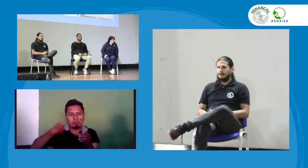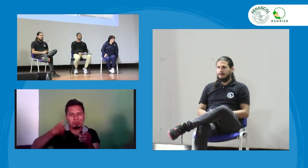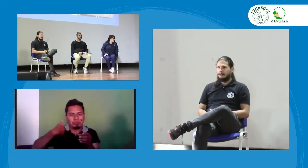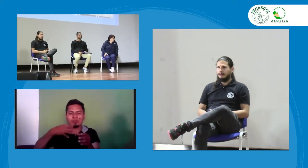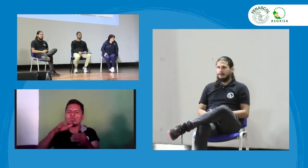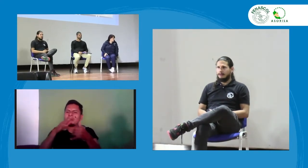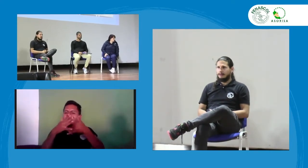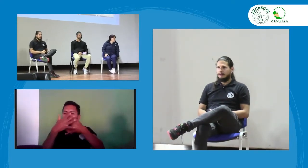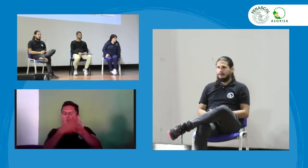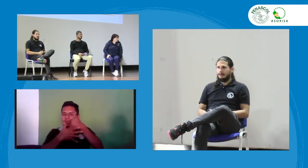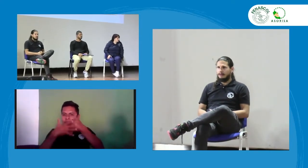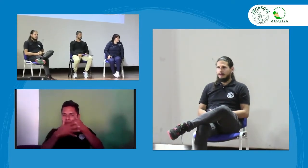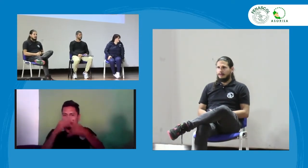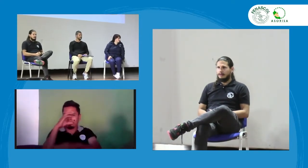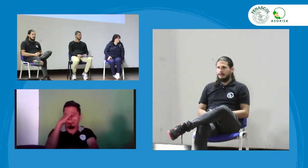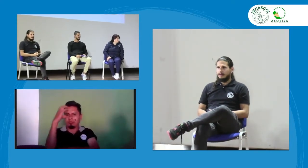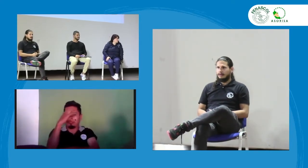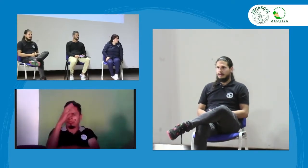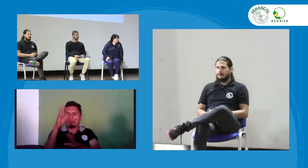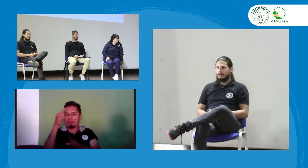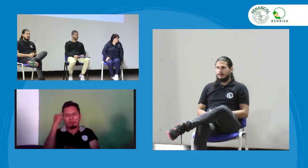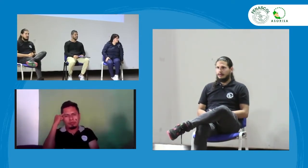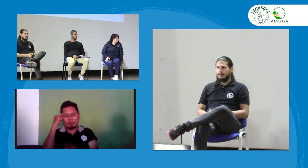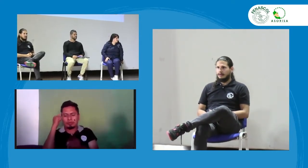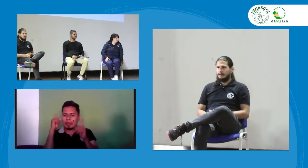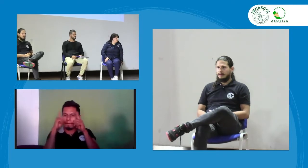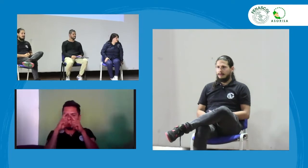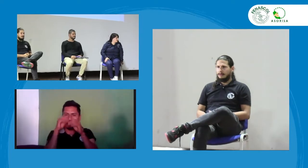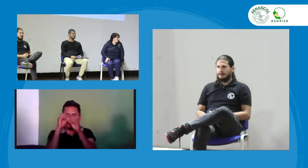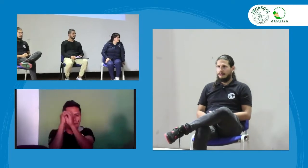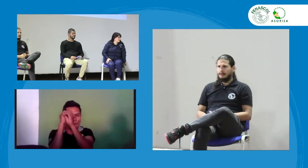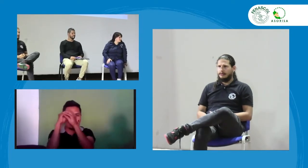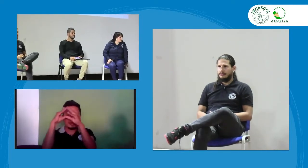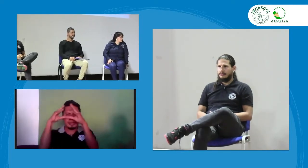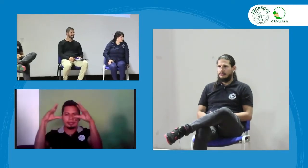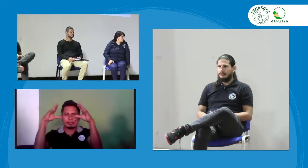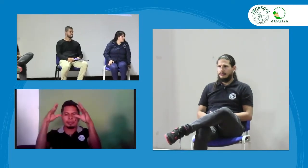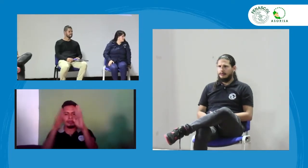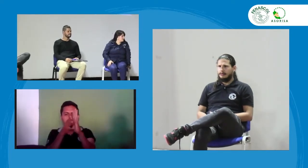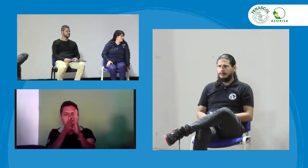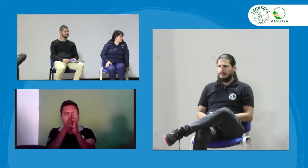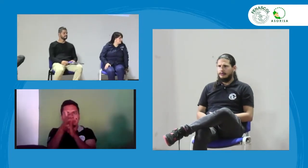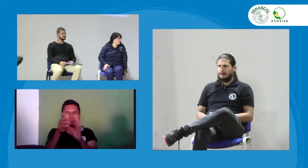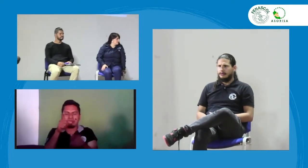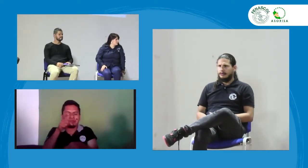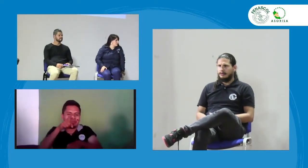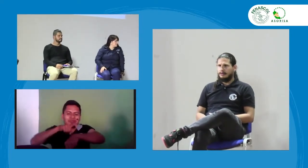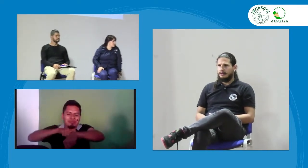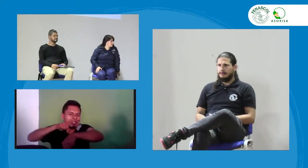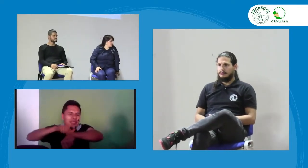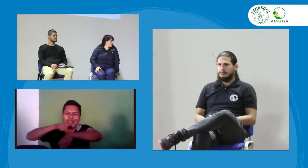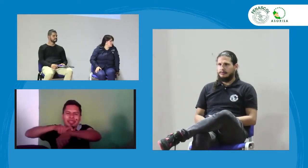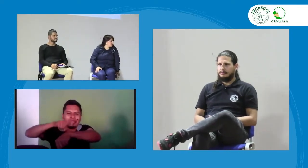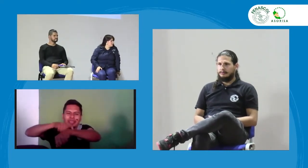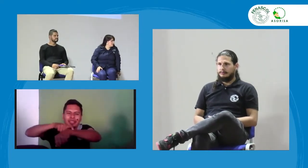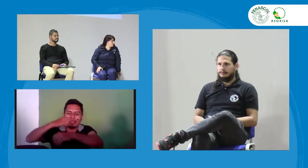Estoy de acuerdo con la información que ustedes han dado en cuanto a los jóvenes. A nivel nacional en Colombia tenemos que reflexionar